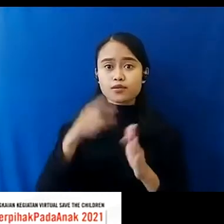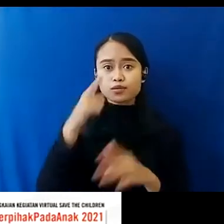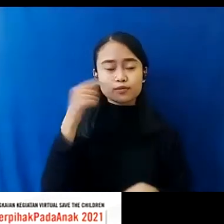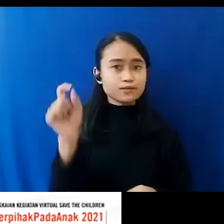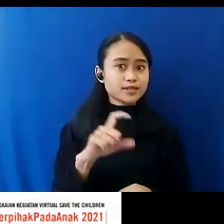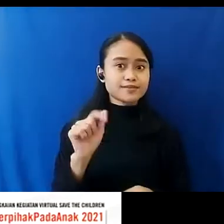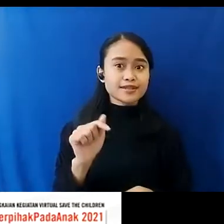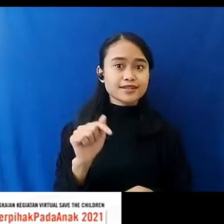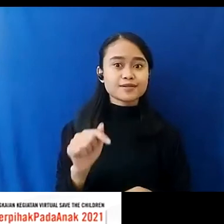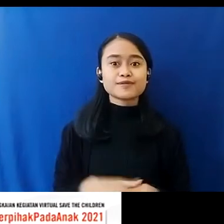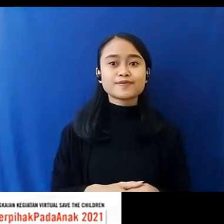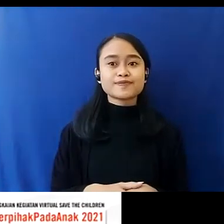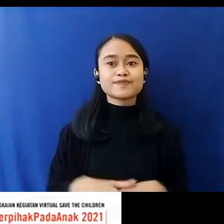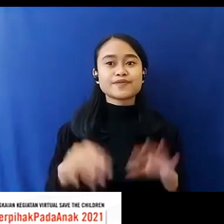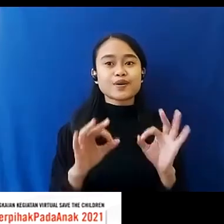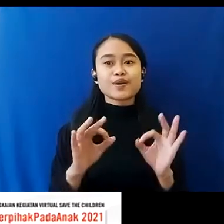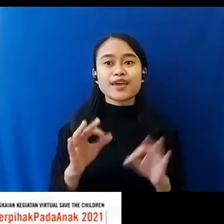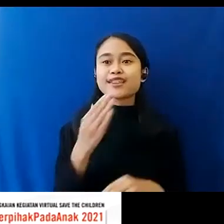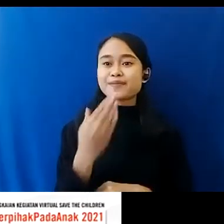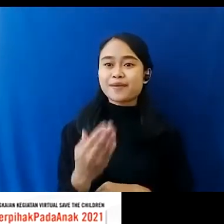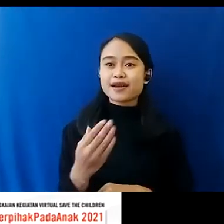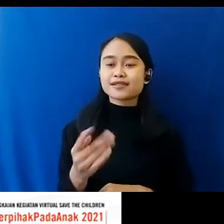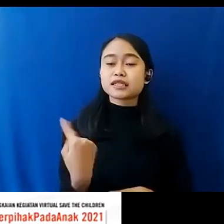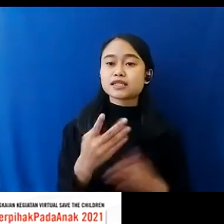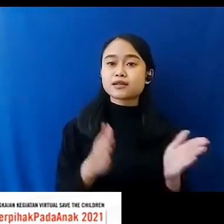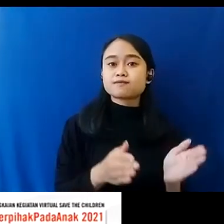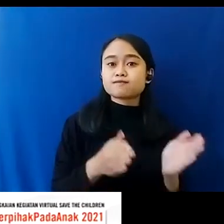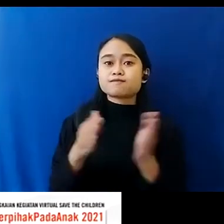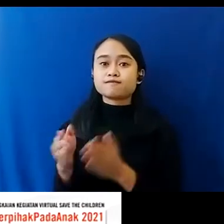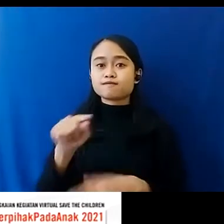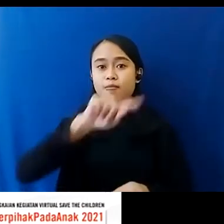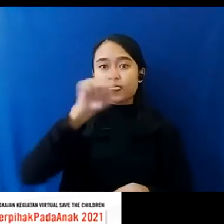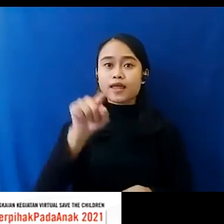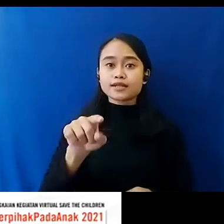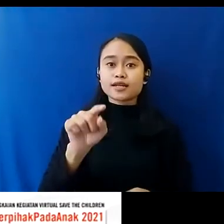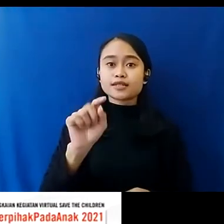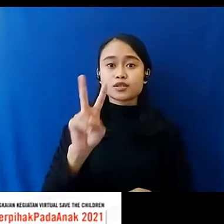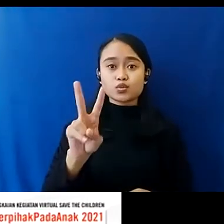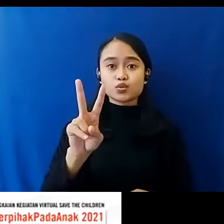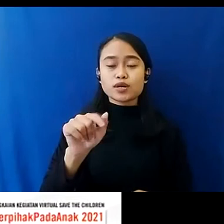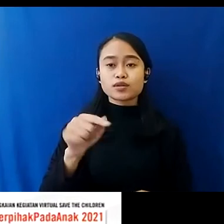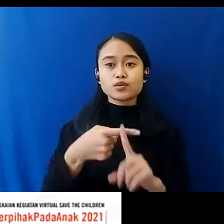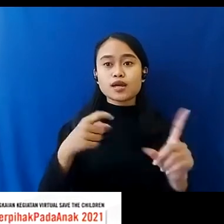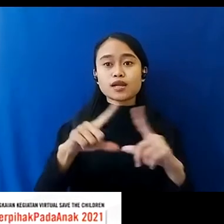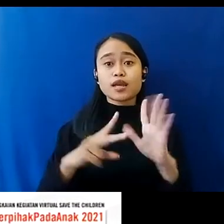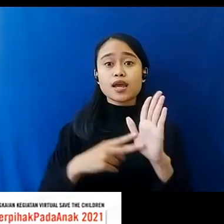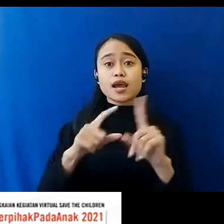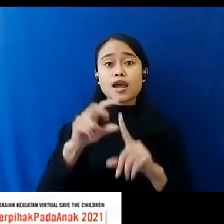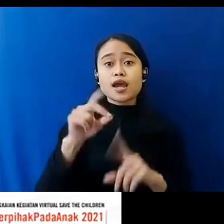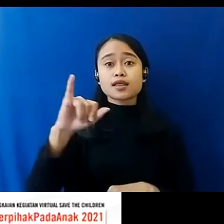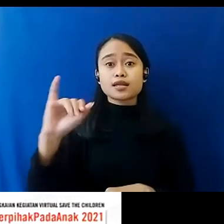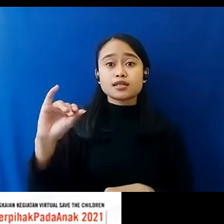Ibu Vivi Terima Kasih Dan Kita Akan Kepertanyaan Yang Kedua Ini Dari Andri Jakarta Ibu Jadi